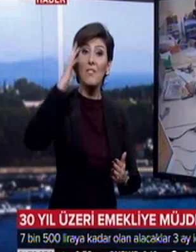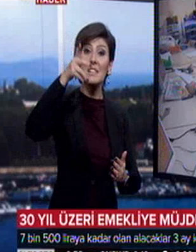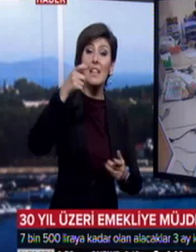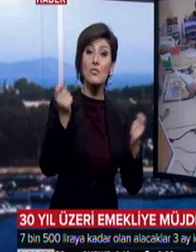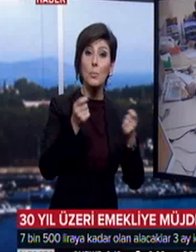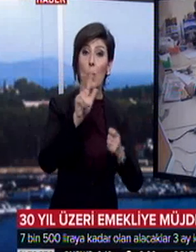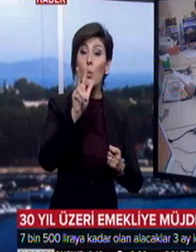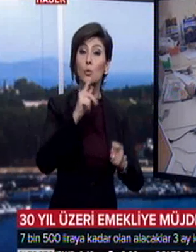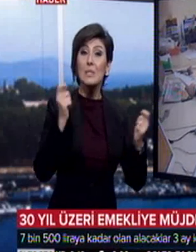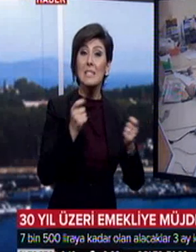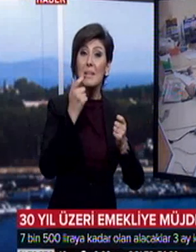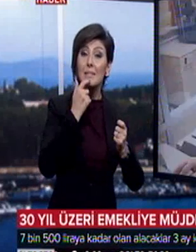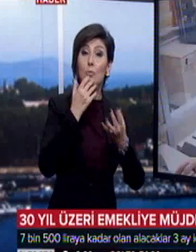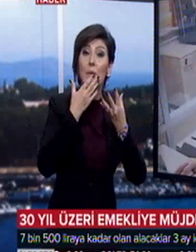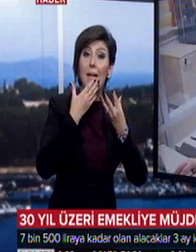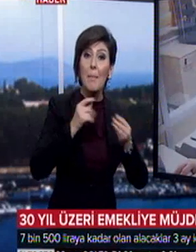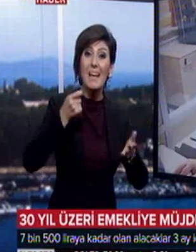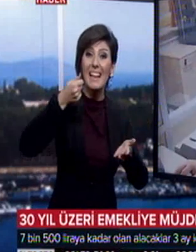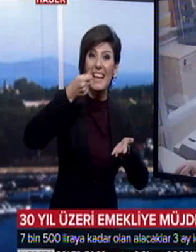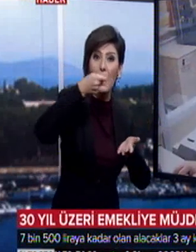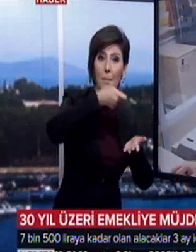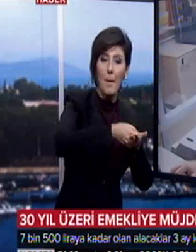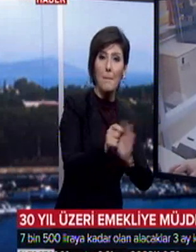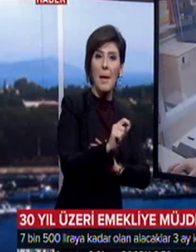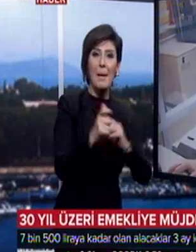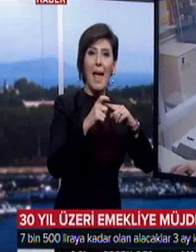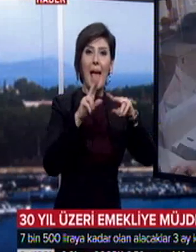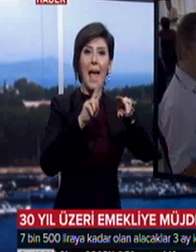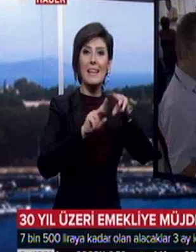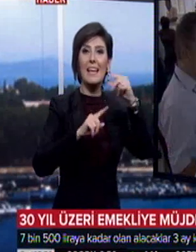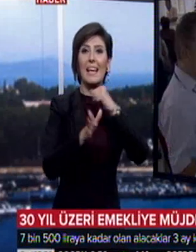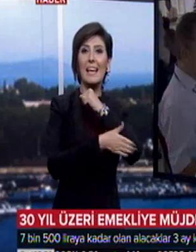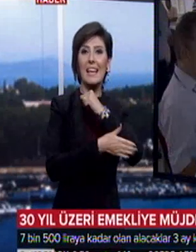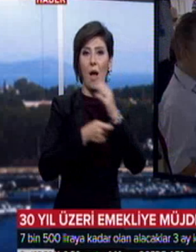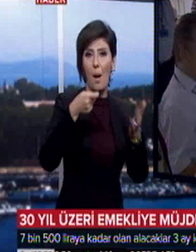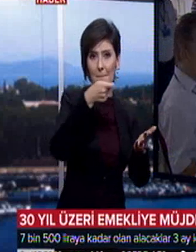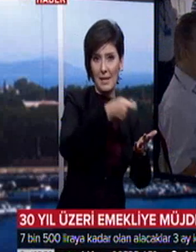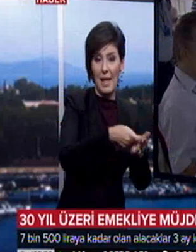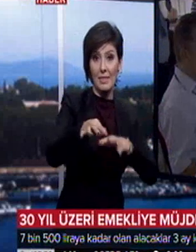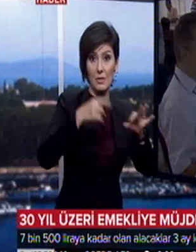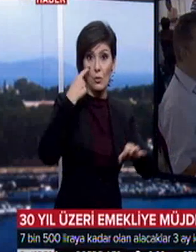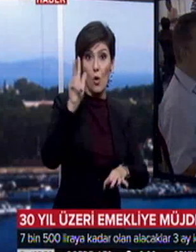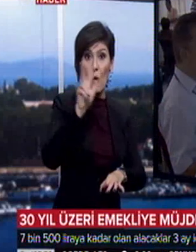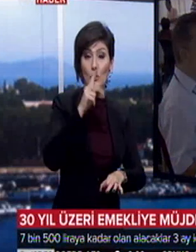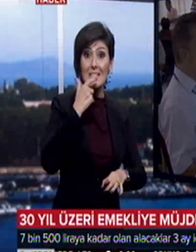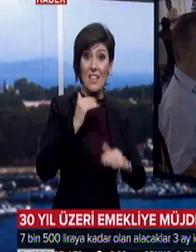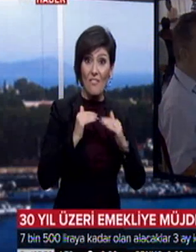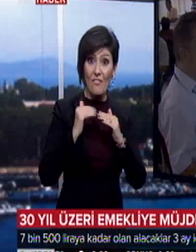30 hizmet yılı üzerinden emekli ikramiyesi ödenen memurlara ek ikramiye. Tasarıya göre 30 yılın üzerinde hizmeti olduğu halde